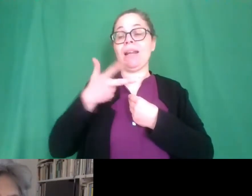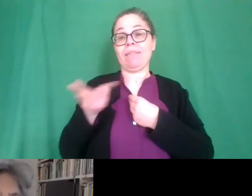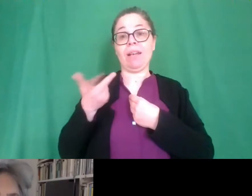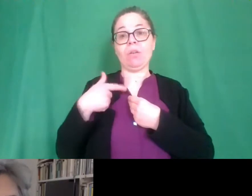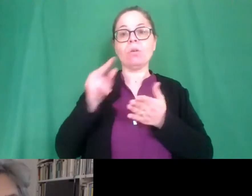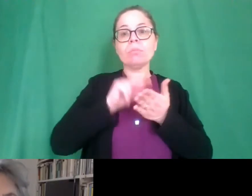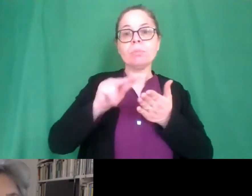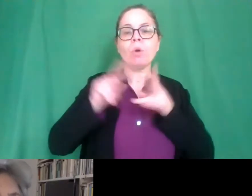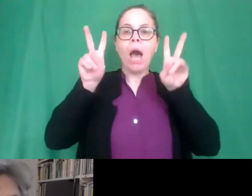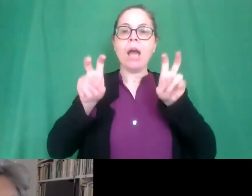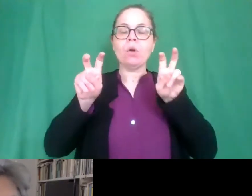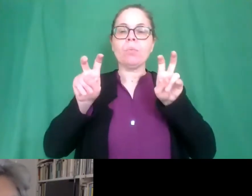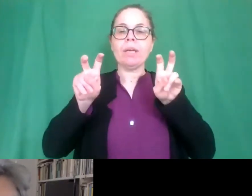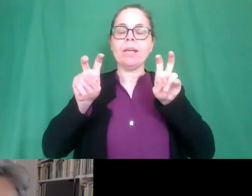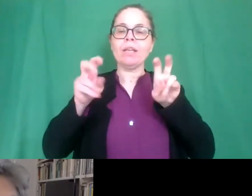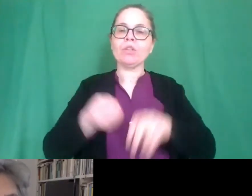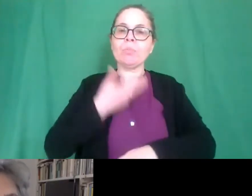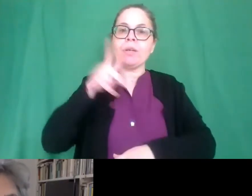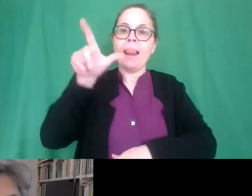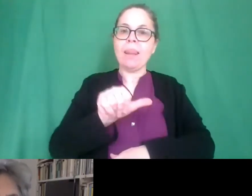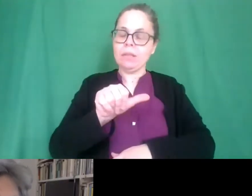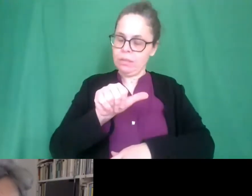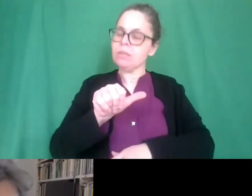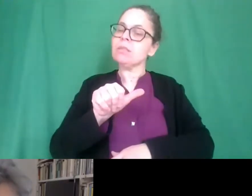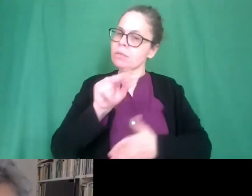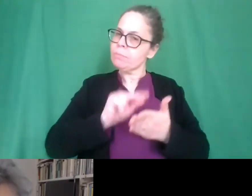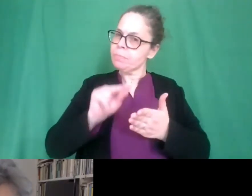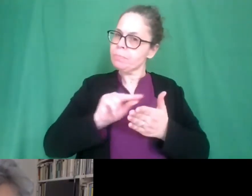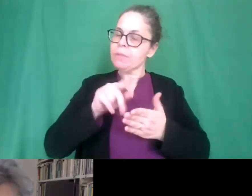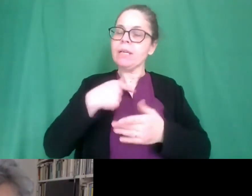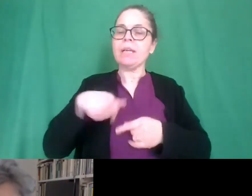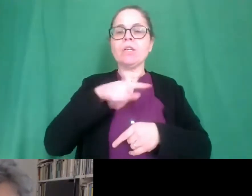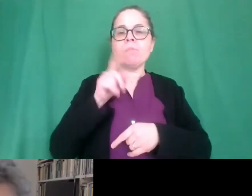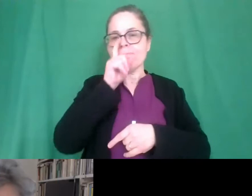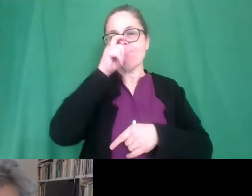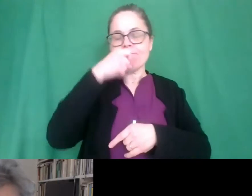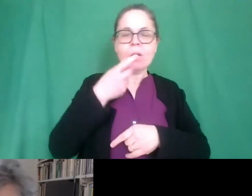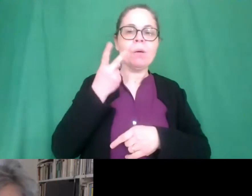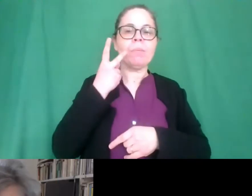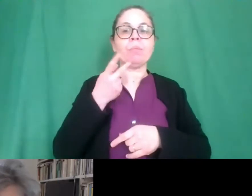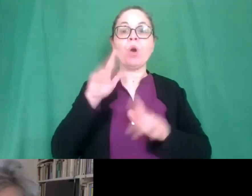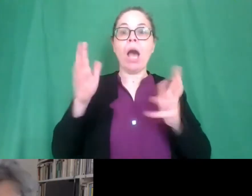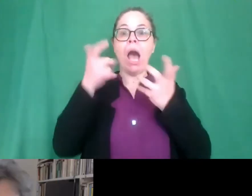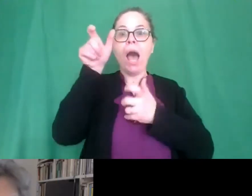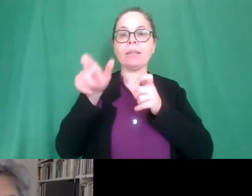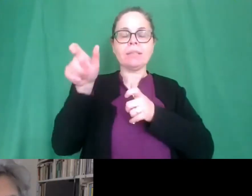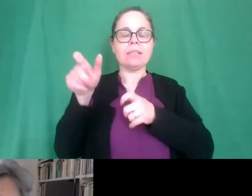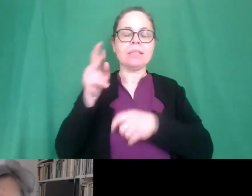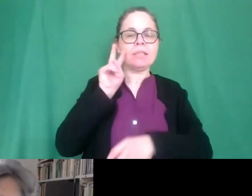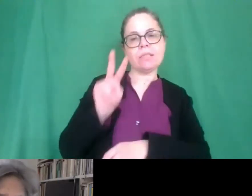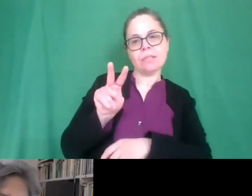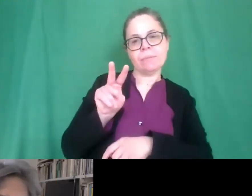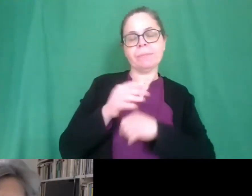quindi ero molto curiosa di seguire anche alcuni degli artisti di cui noi ci occupiamo